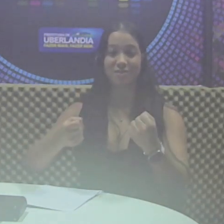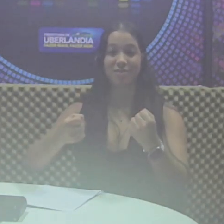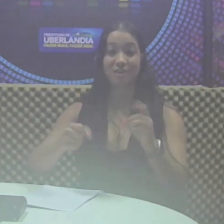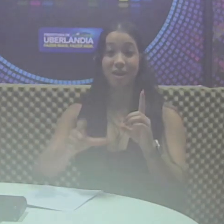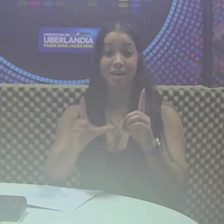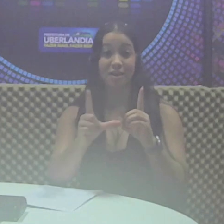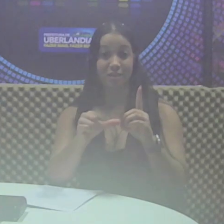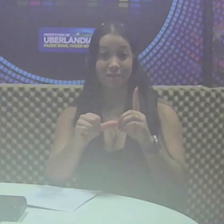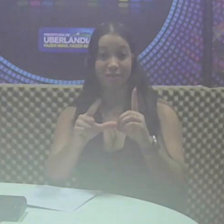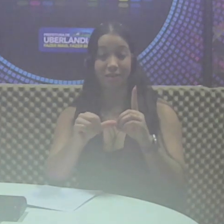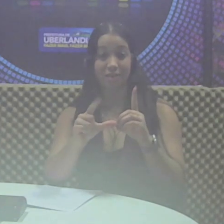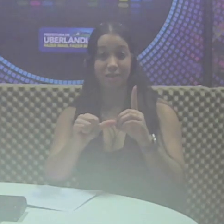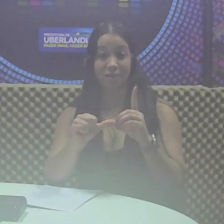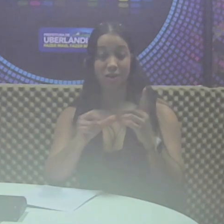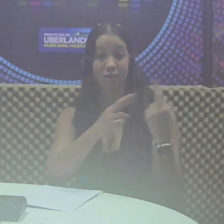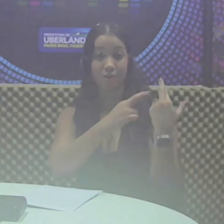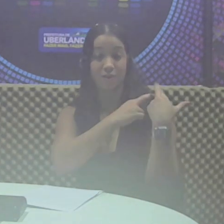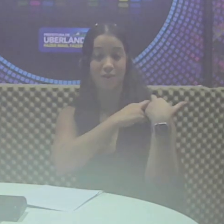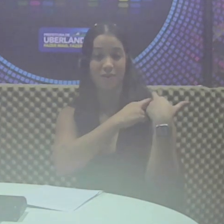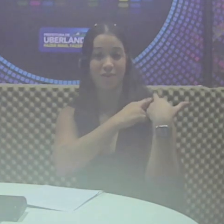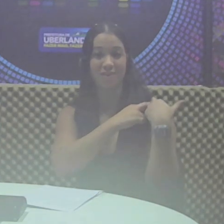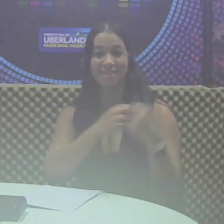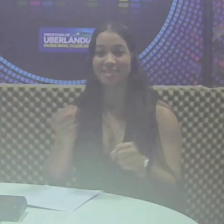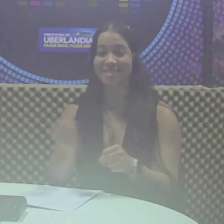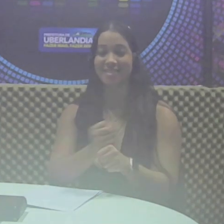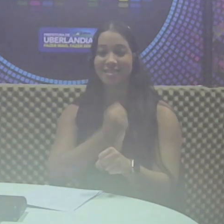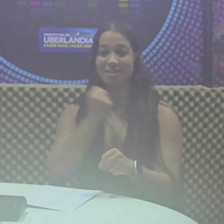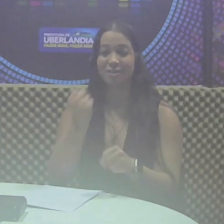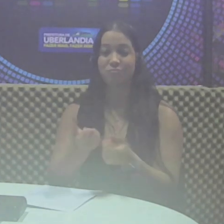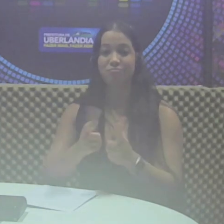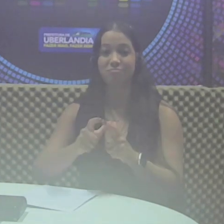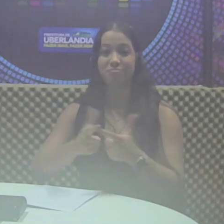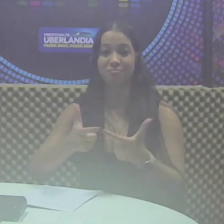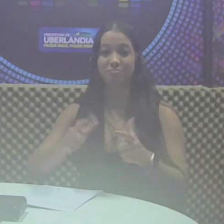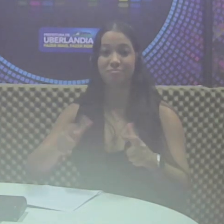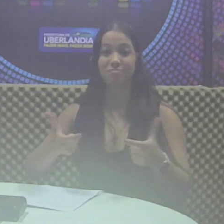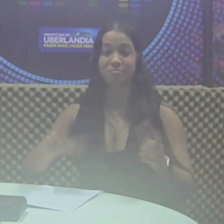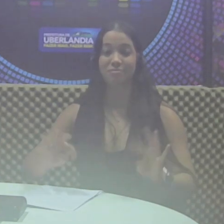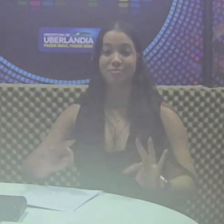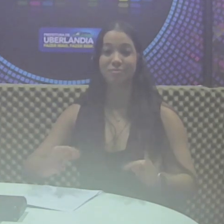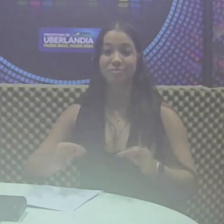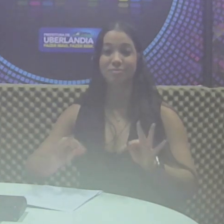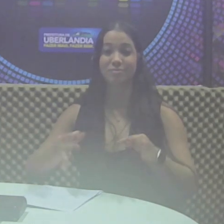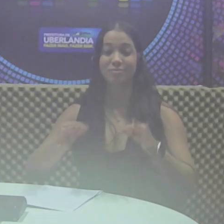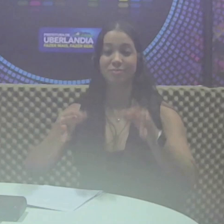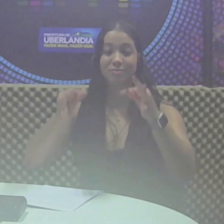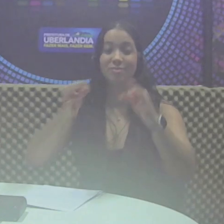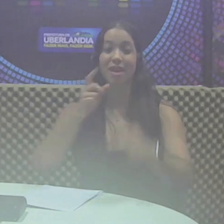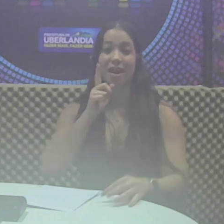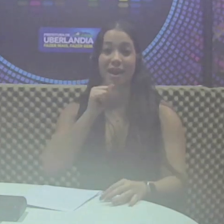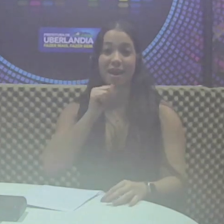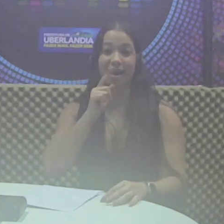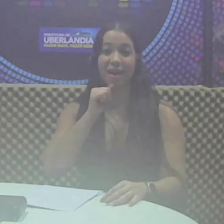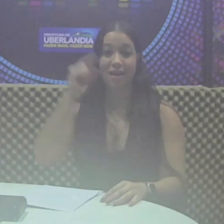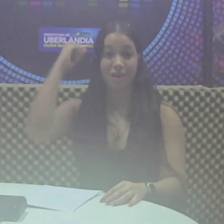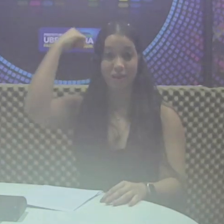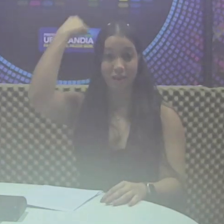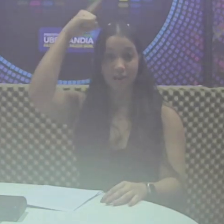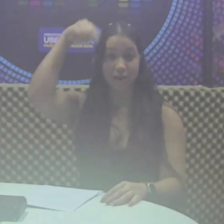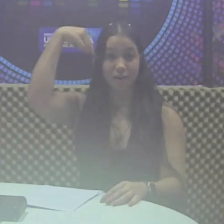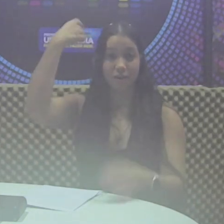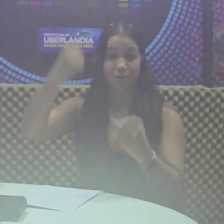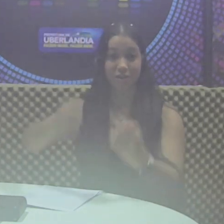Municipal de Água e Esgoto, a obra de ampliação e modernização do centro de reservação São Jorge